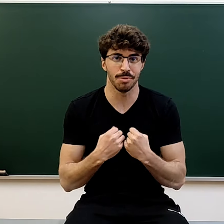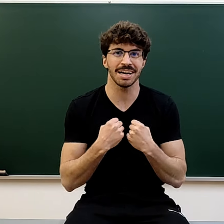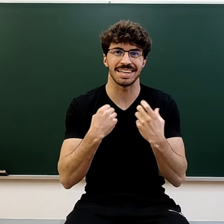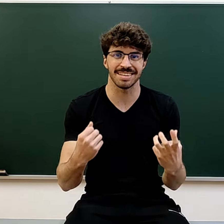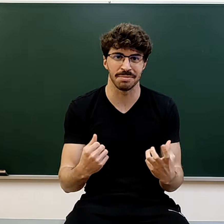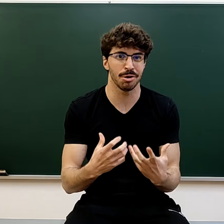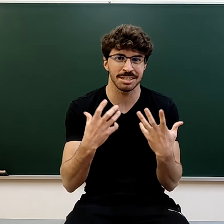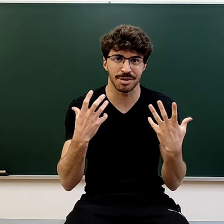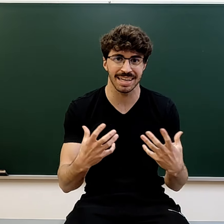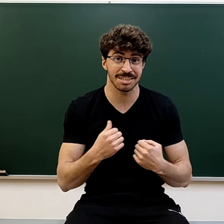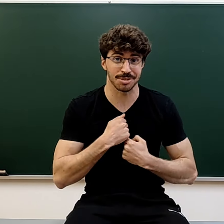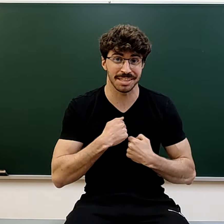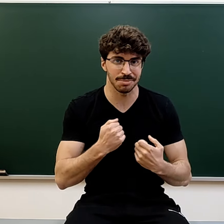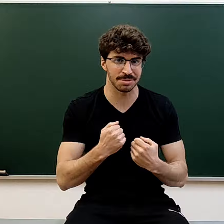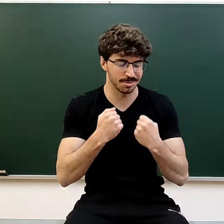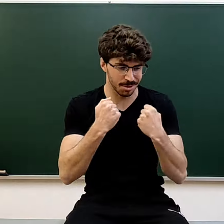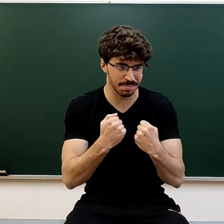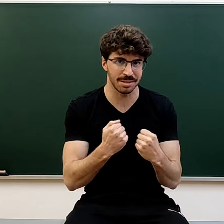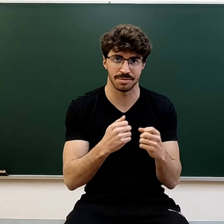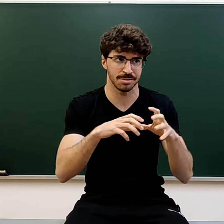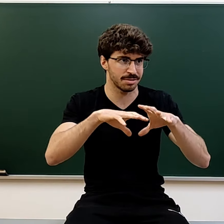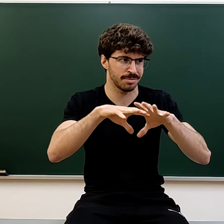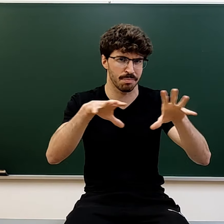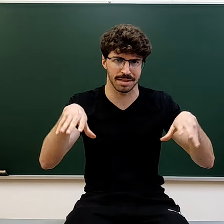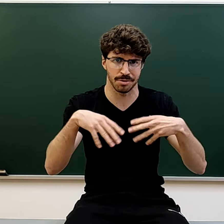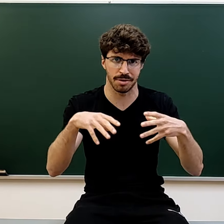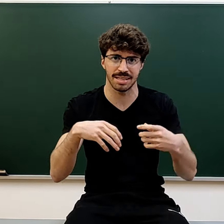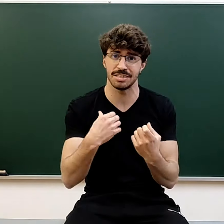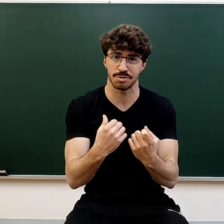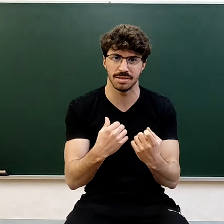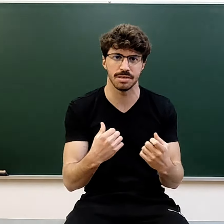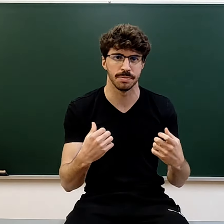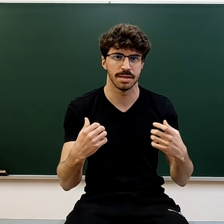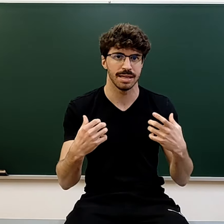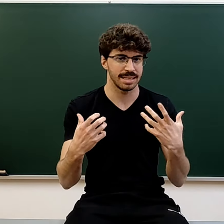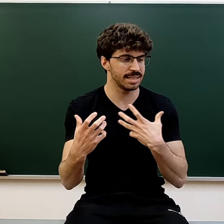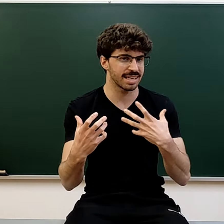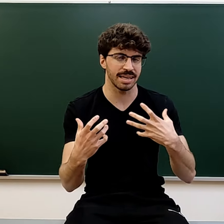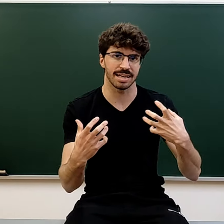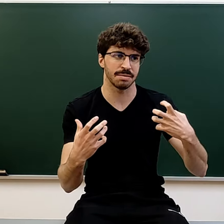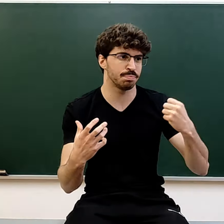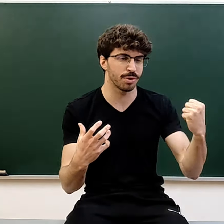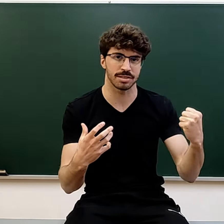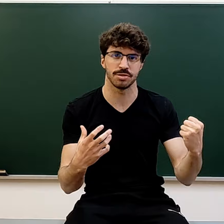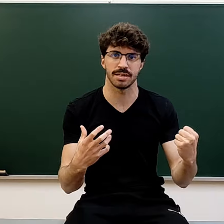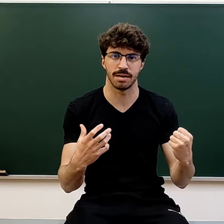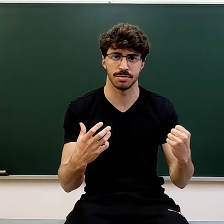mola crecer, mola ser un crack contigo mismo. Lo repito, no es una competición con nadie, es contigo. Y tienes que creer que puedes conseguirlo.